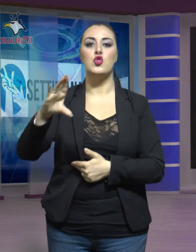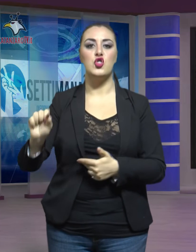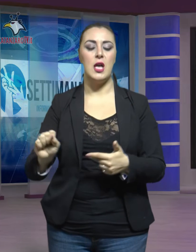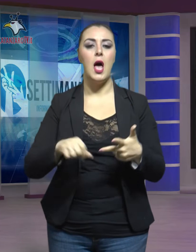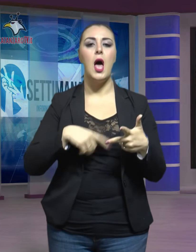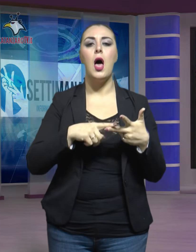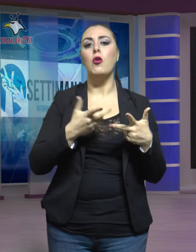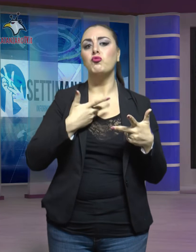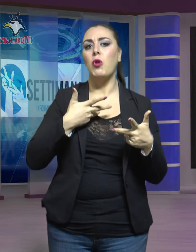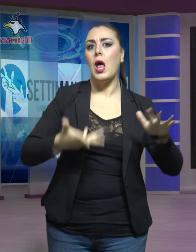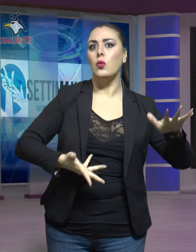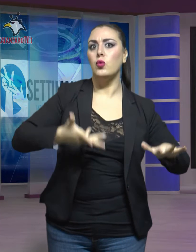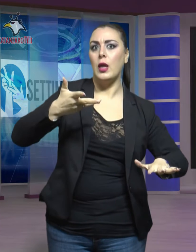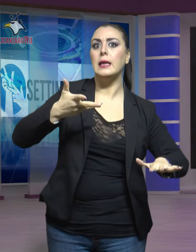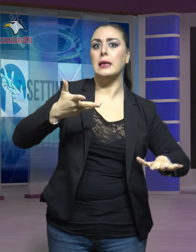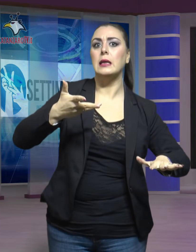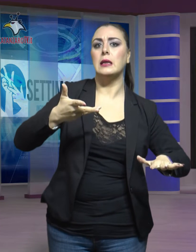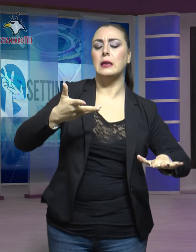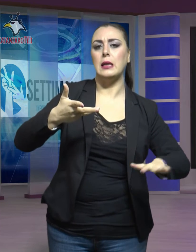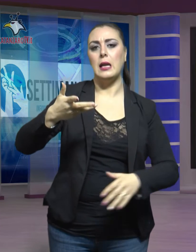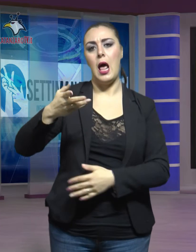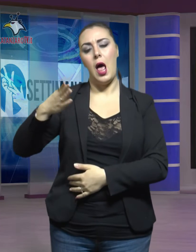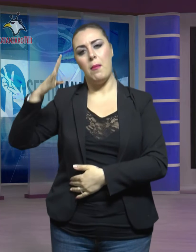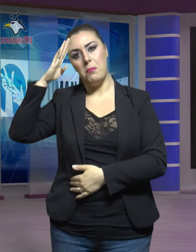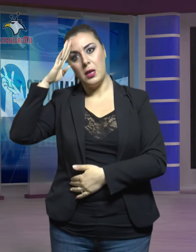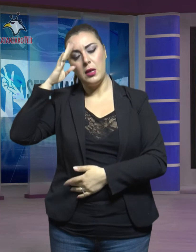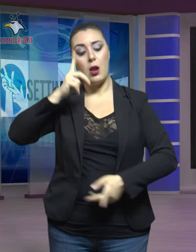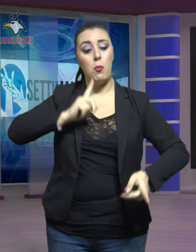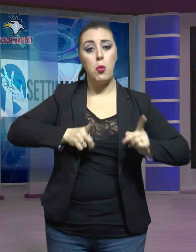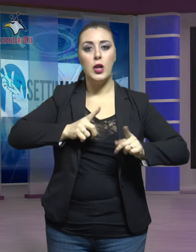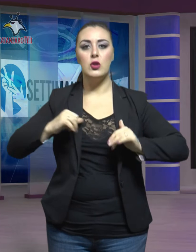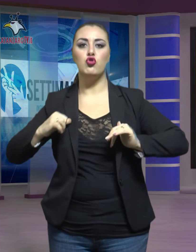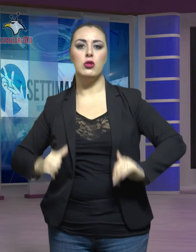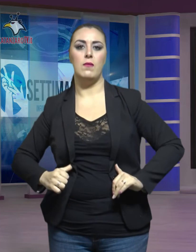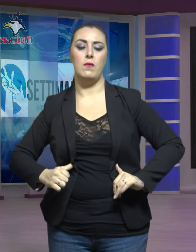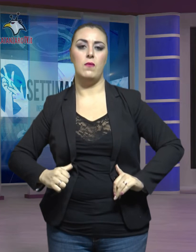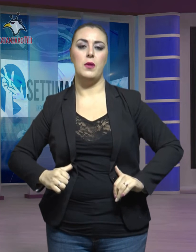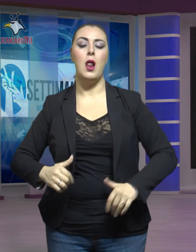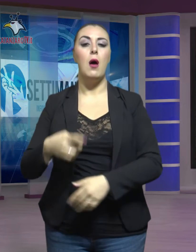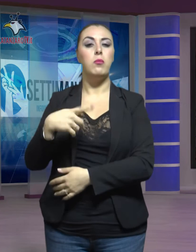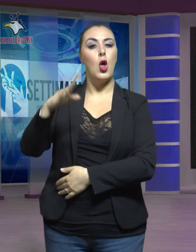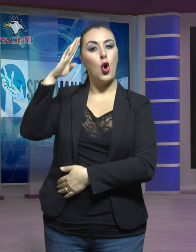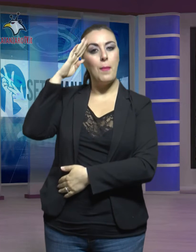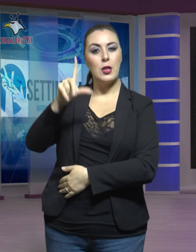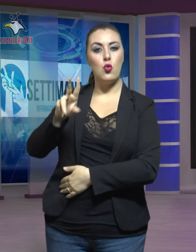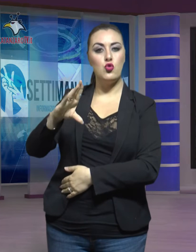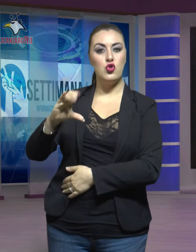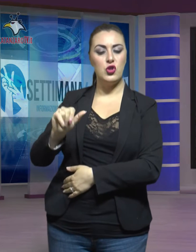numerose autorità militari, politiche e civili. Lucia nel corso dell'intervento